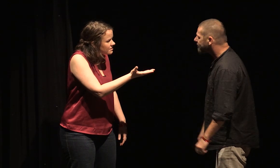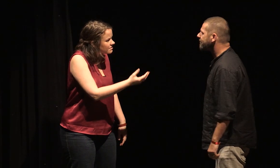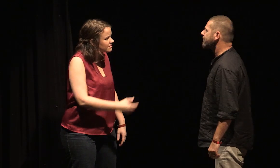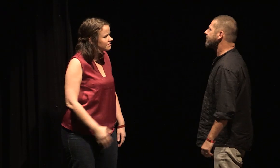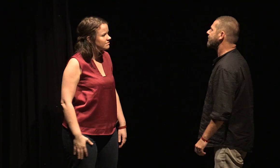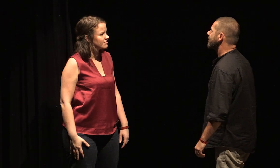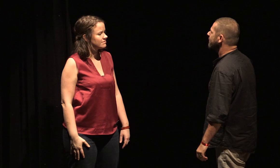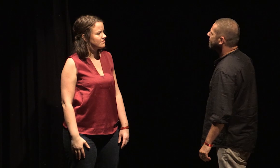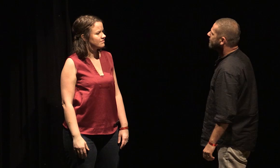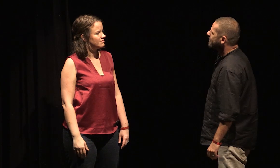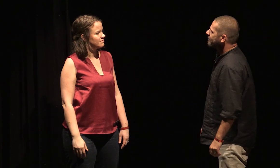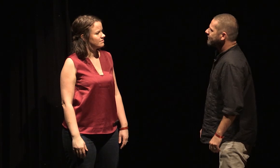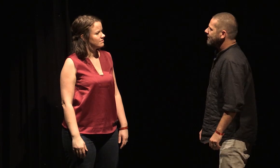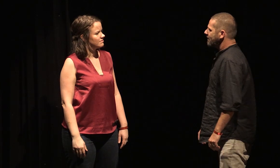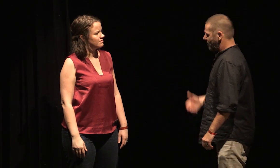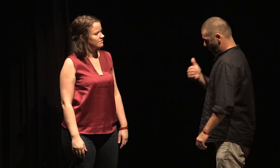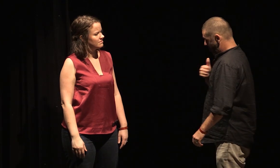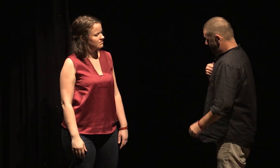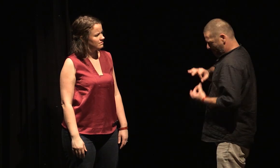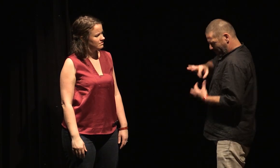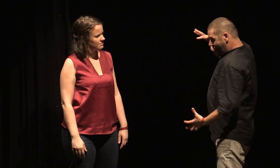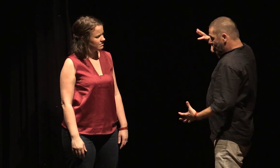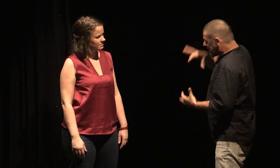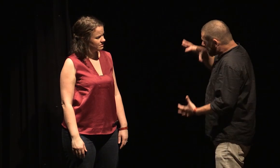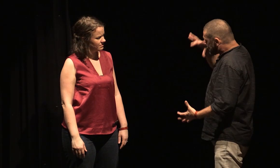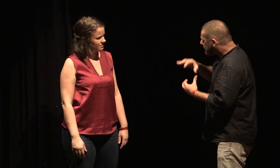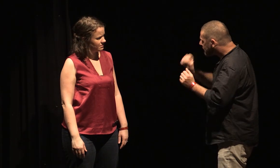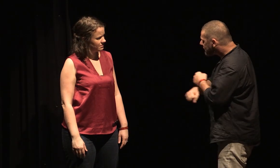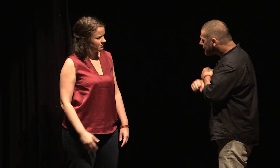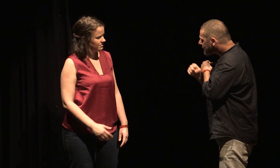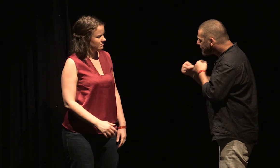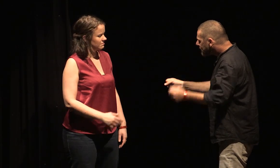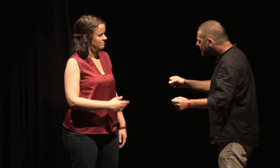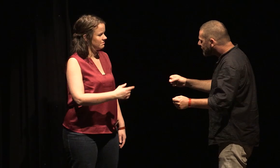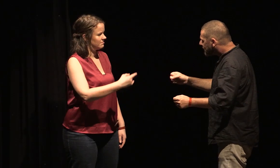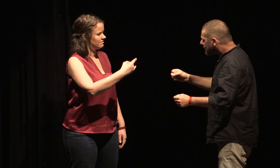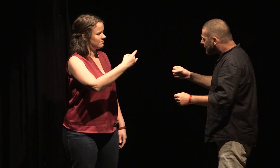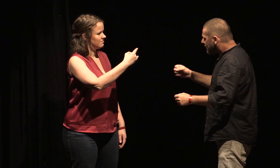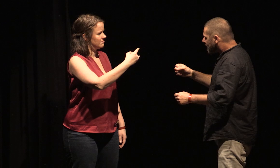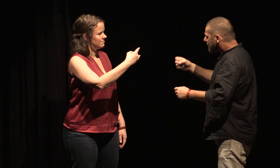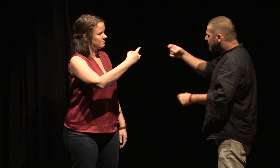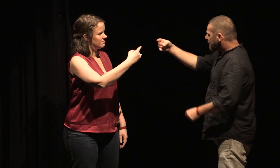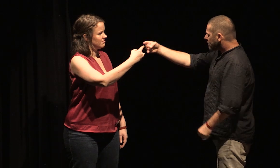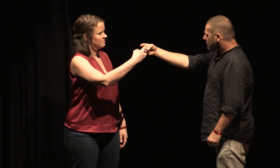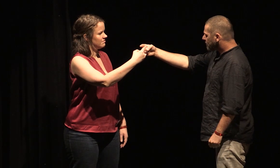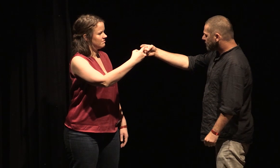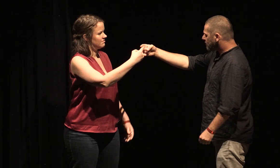Je n'arrive pas à revenir en moi-même. Mort que nous tenons l'un à l'autre. De l'autre côté de la fenêtre.